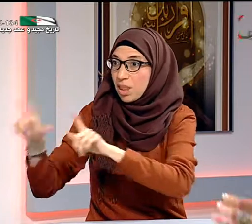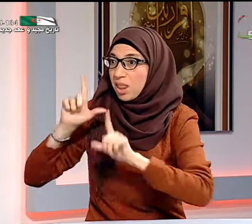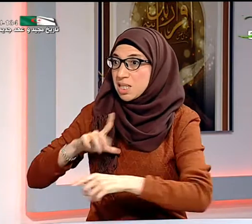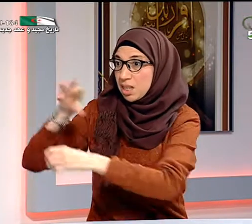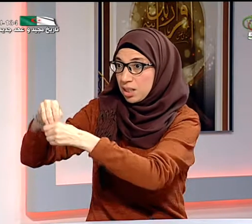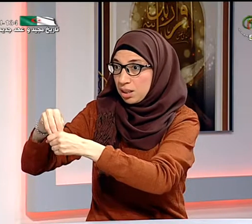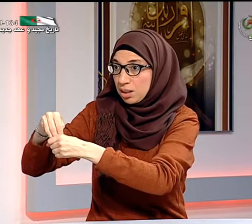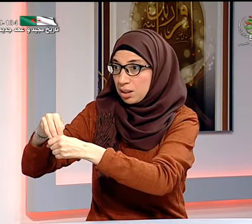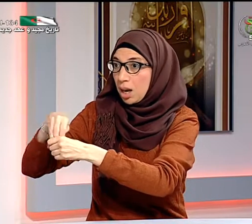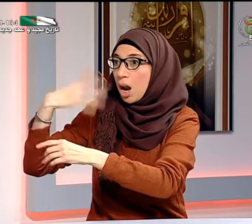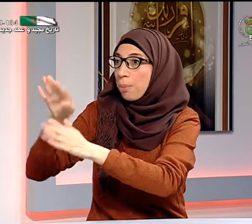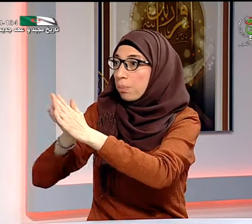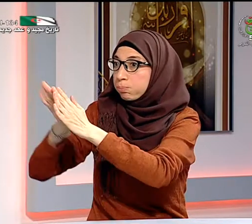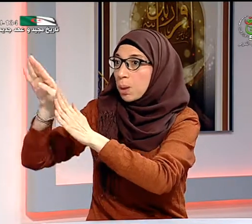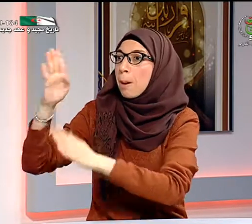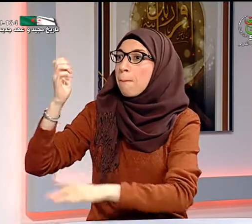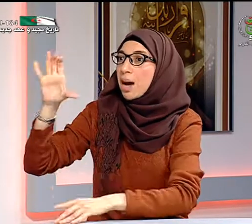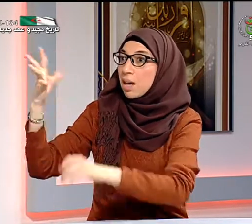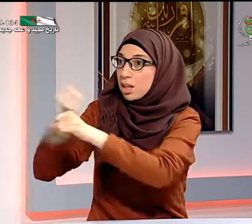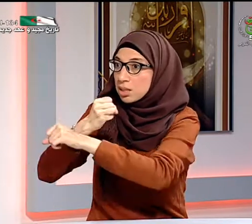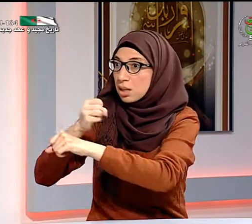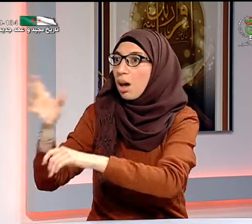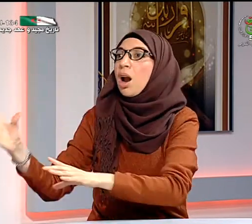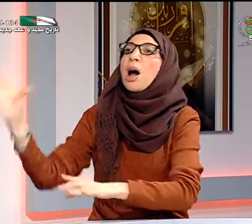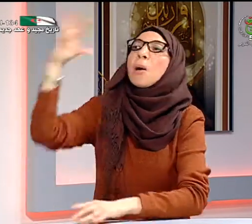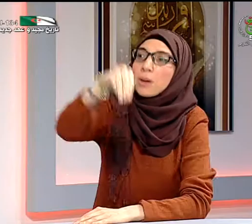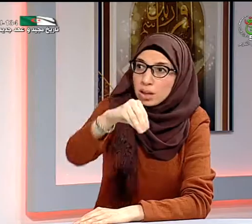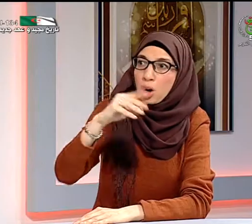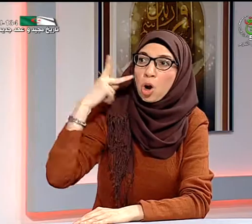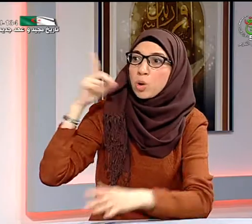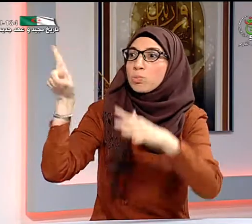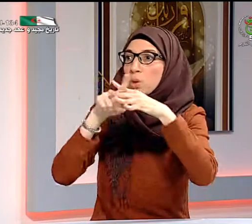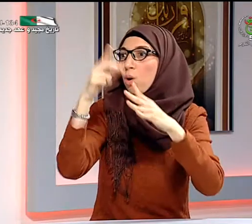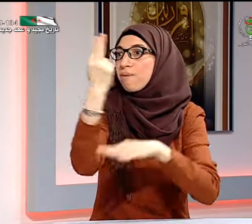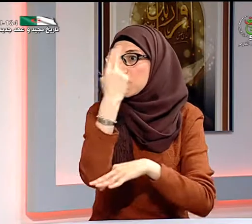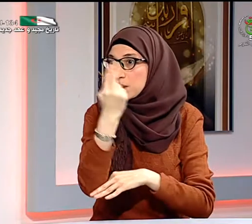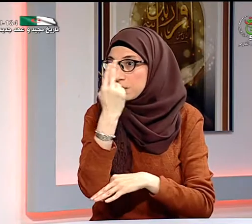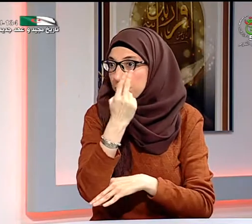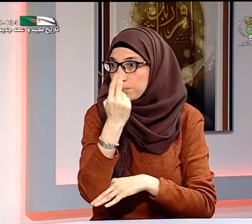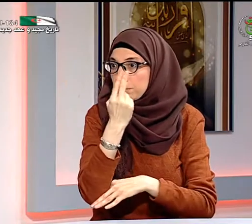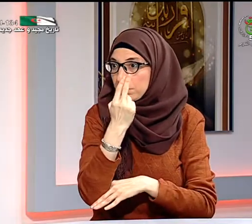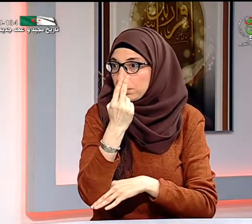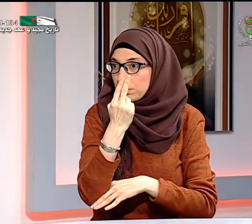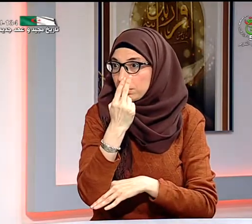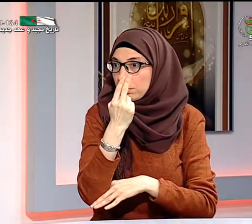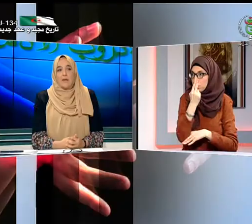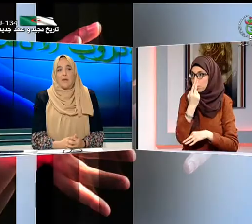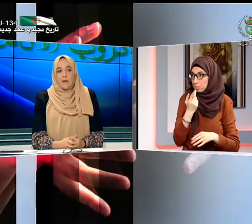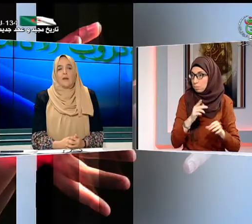أقسام مدمجة يعني في المدرسة صغار السم إلى غاية سن 15 فقط سنة لكن بعد ذلك